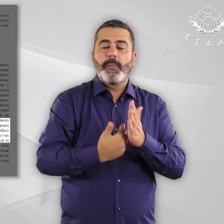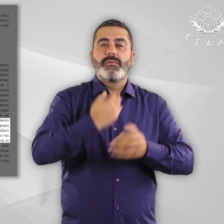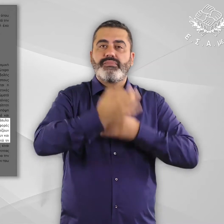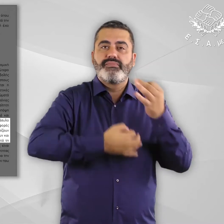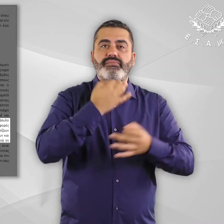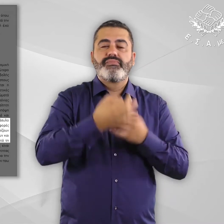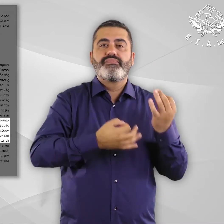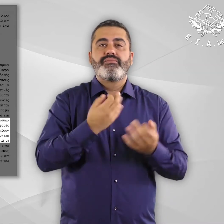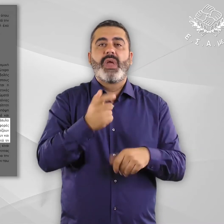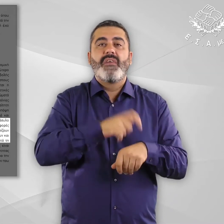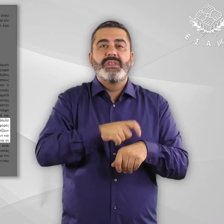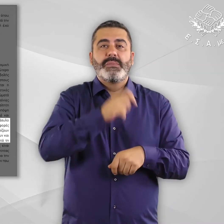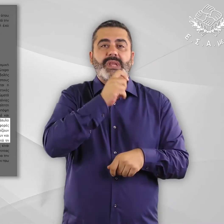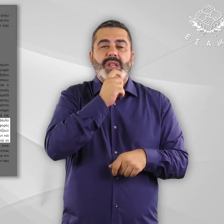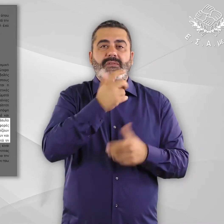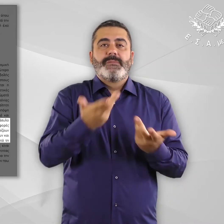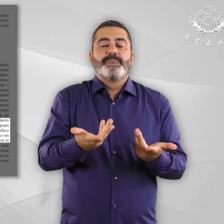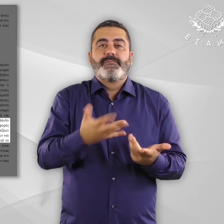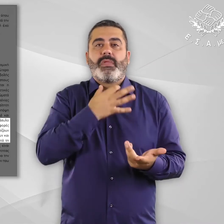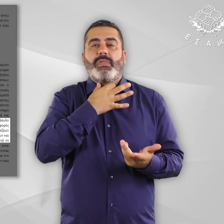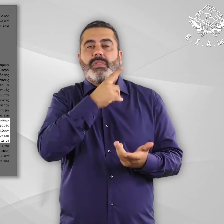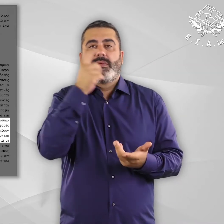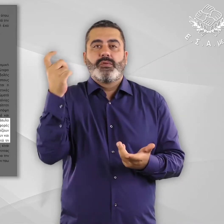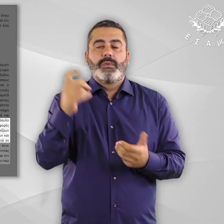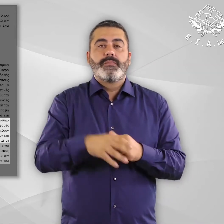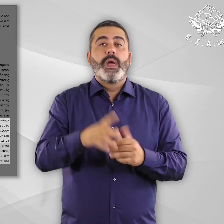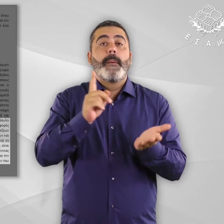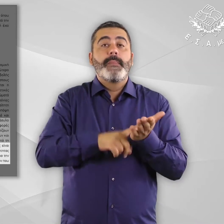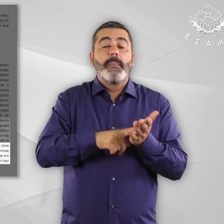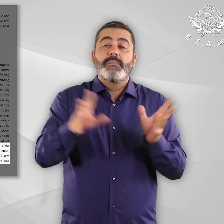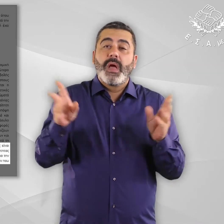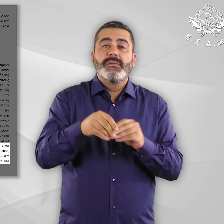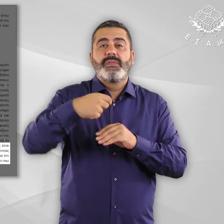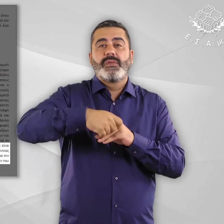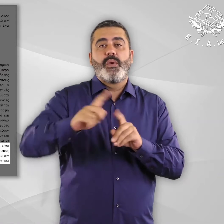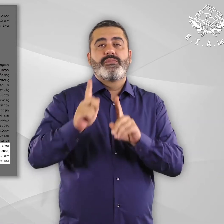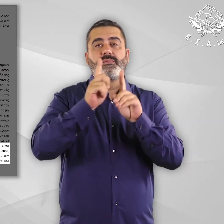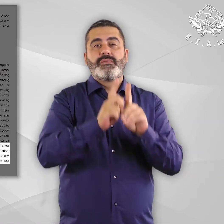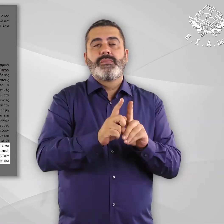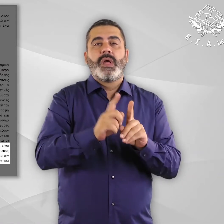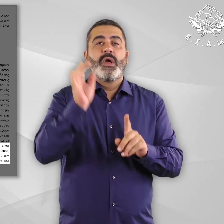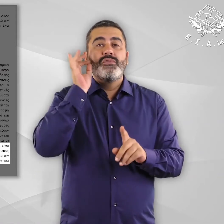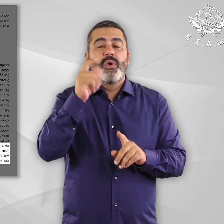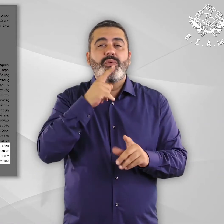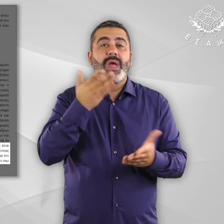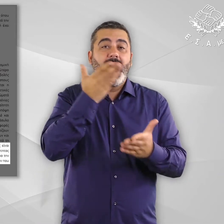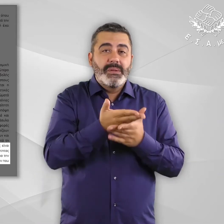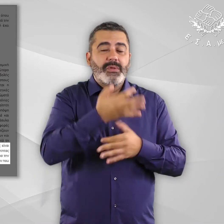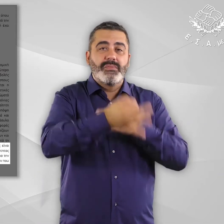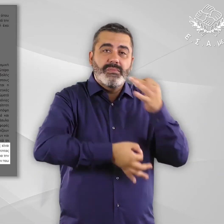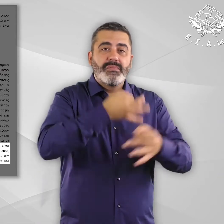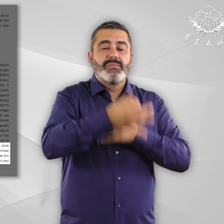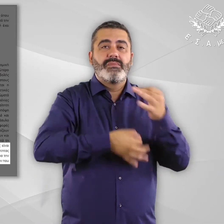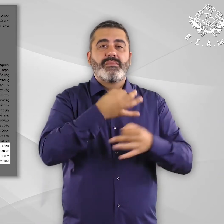τεκμηριωμένο τρόπο το αίτημά τους κατά τη διαδικασία της συνέντευξης. Η παροχή νομικής συνδρομής είναι αναγκαία για την